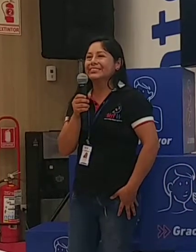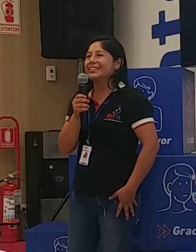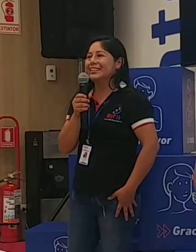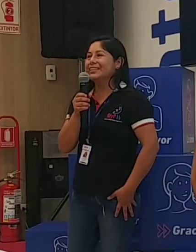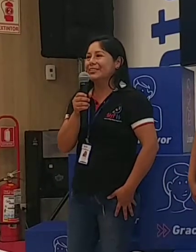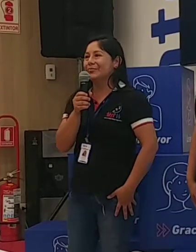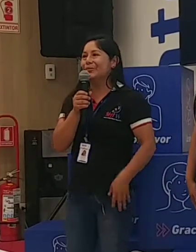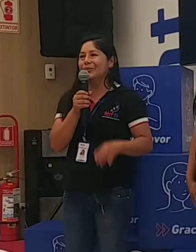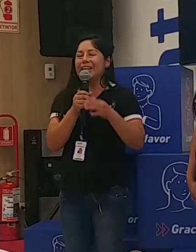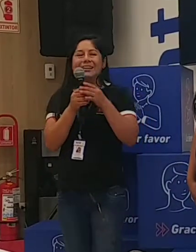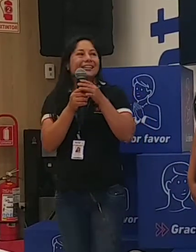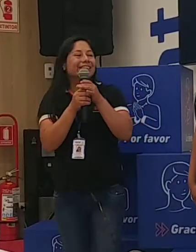Muy bien